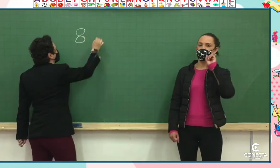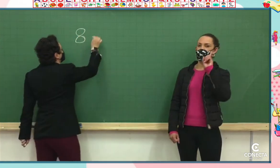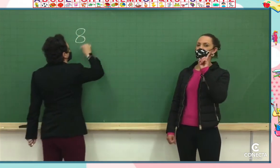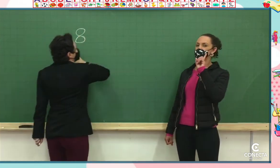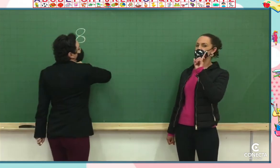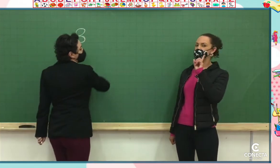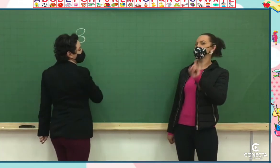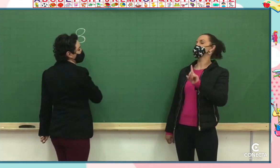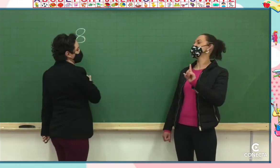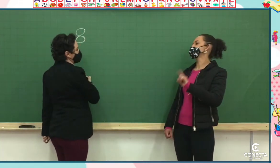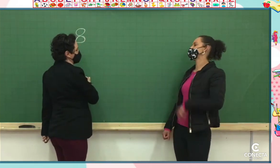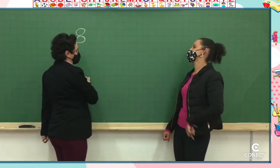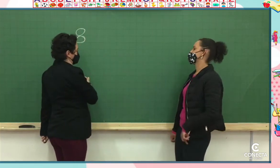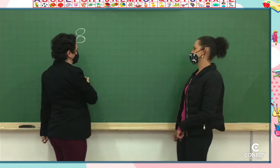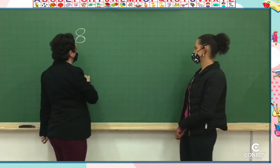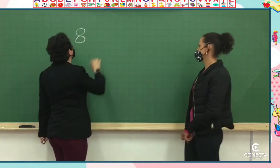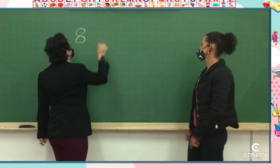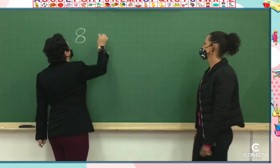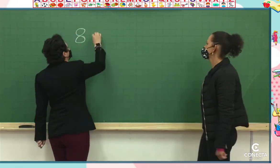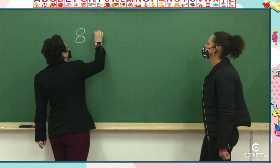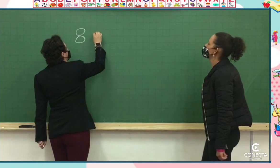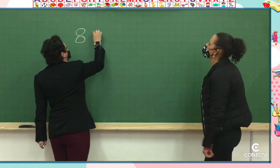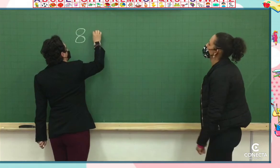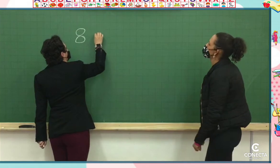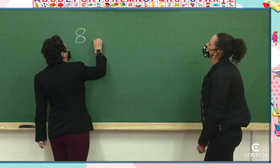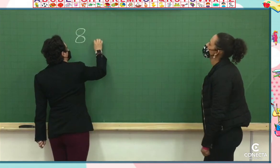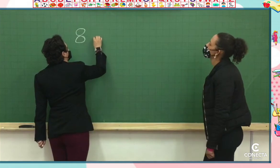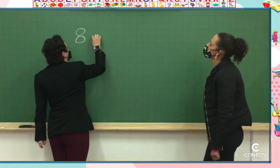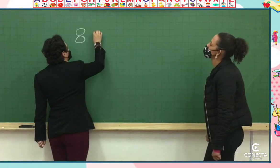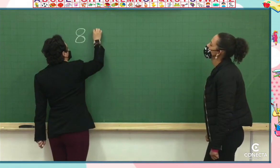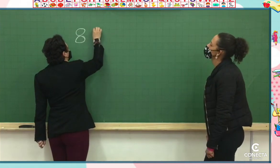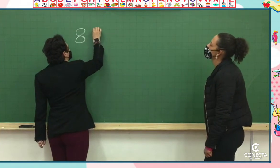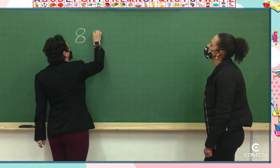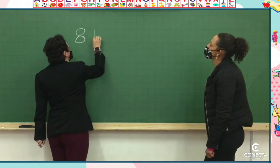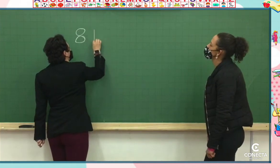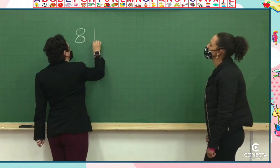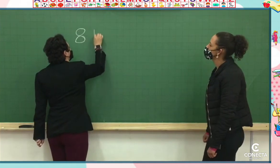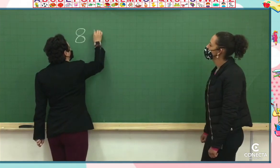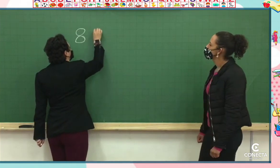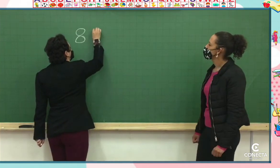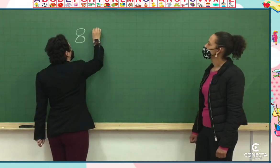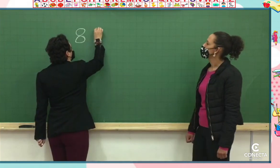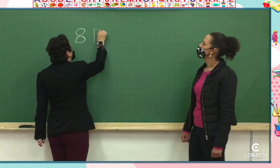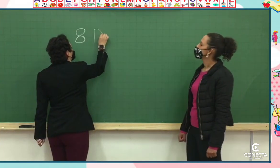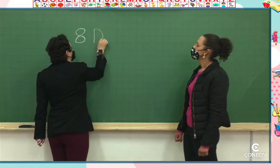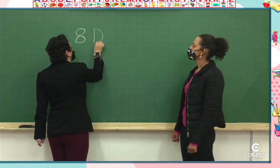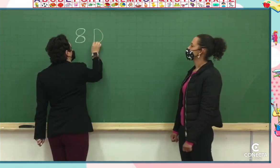8. Viram bem, crianças? D. D. D. fazer aqui.